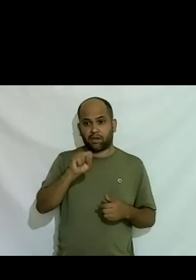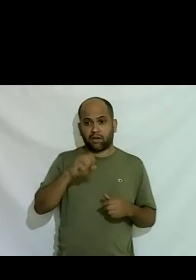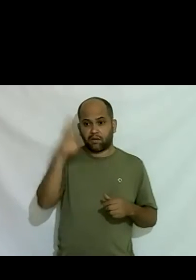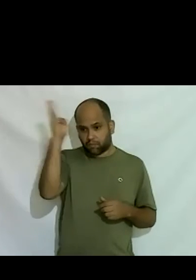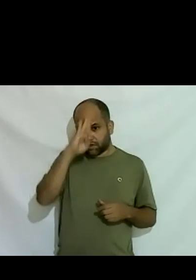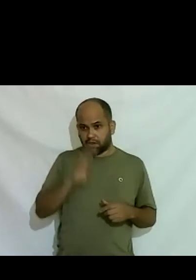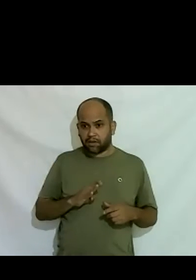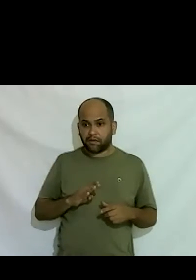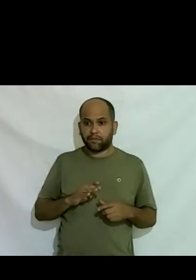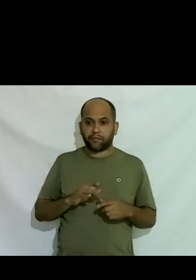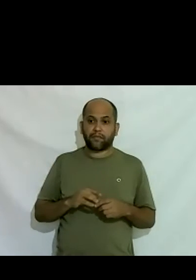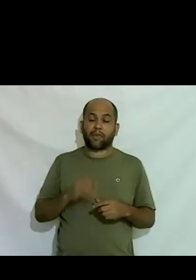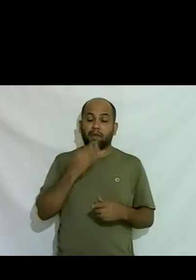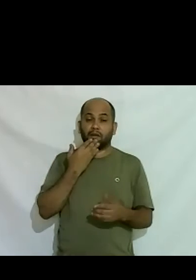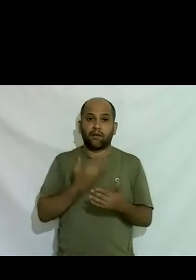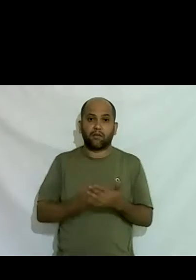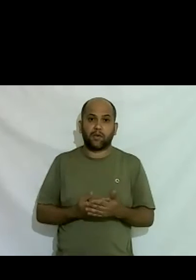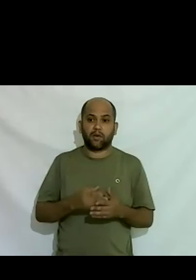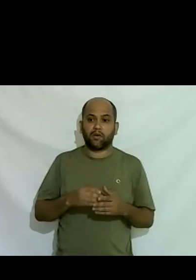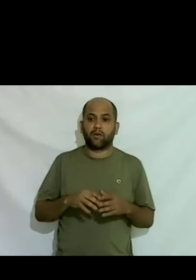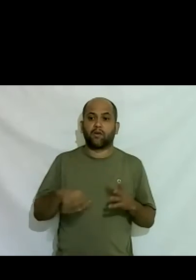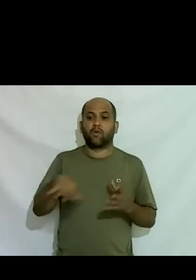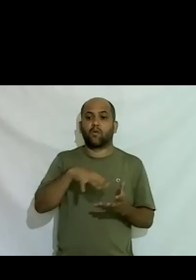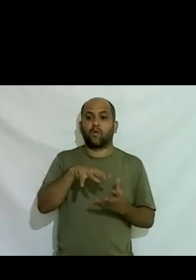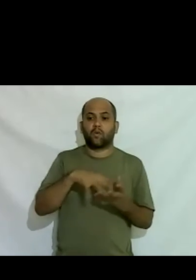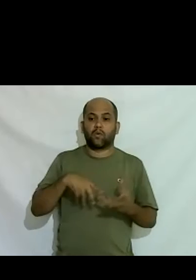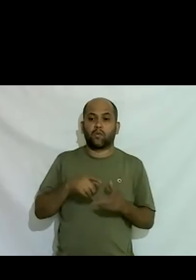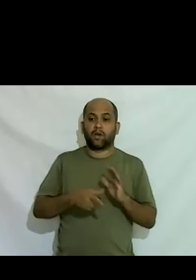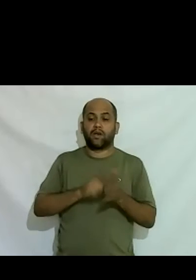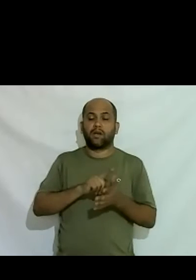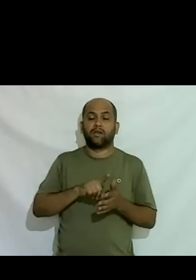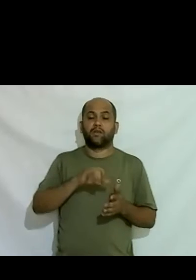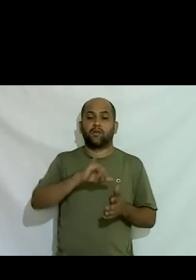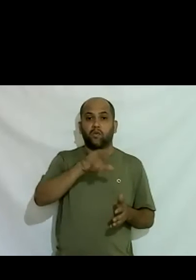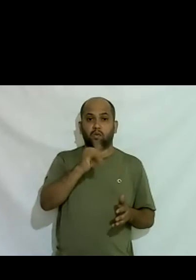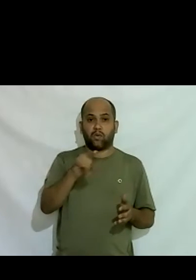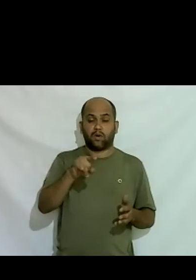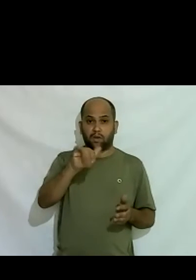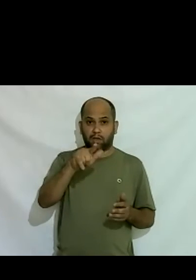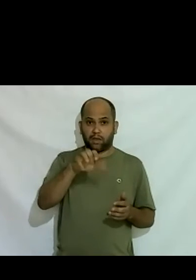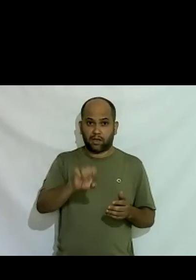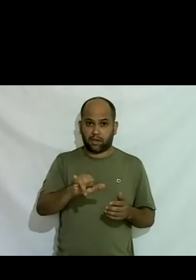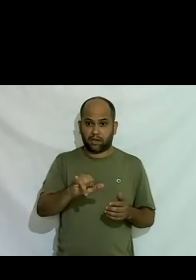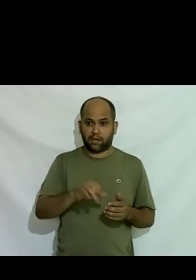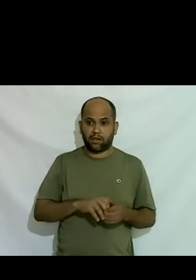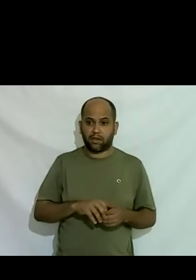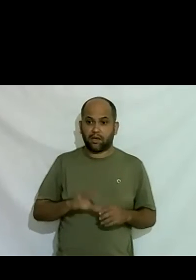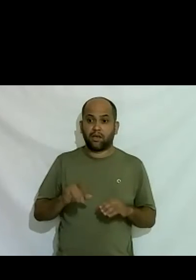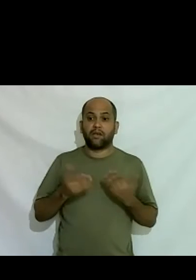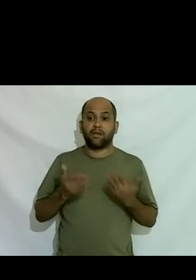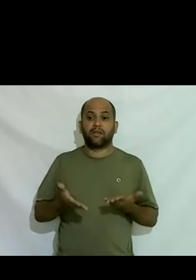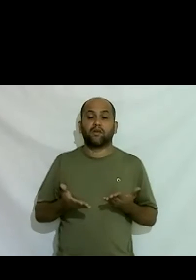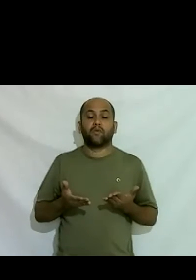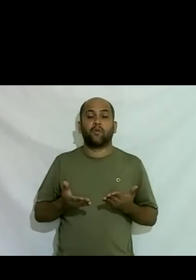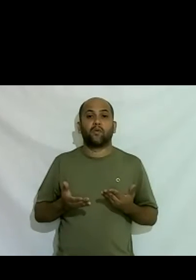divido o universo de homens trans entre antes de João e depois de João Nery né e aí quando eu